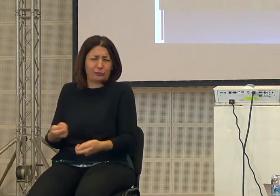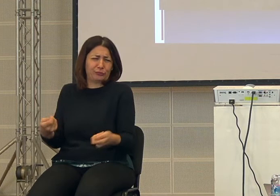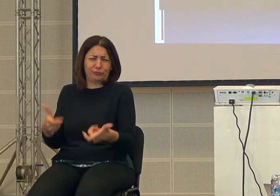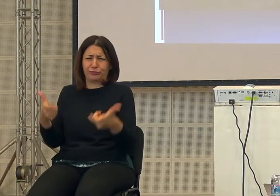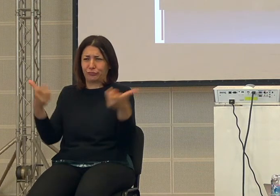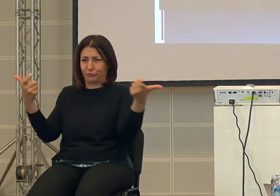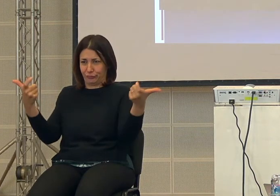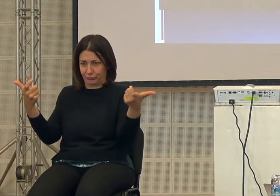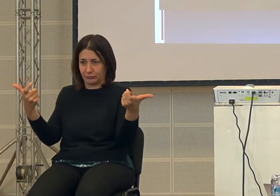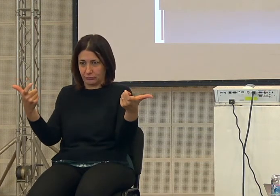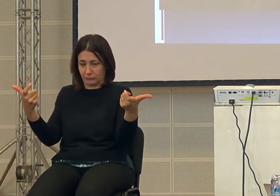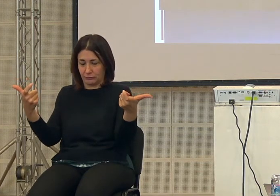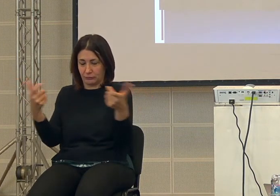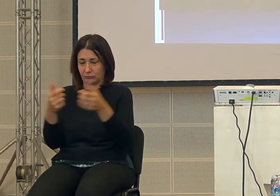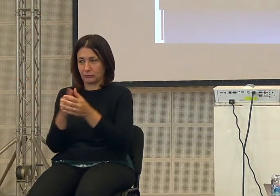quindi